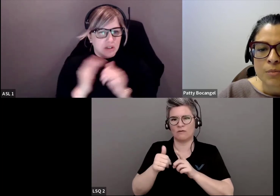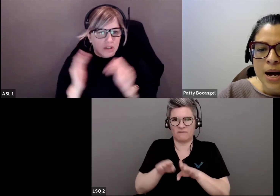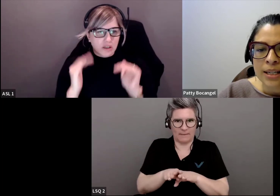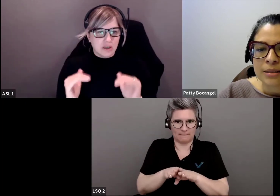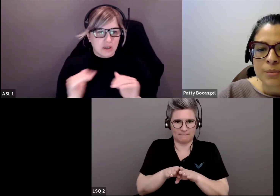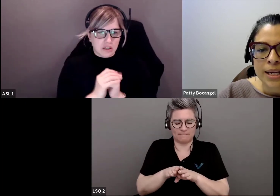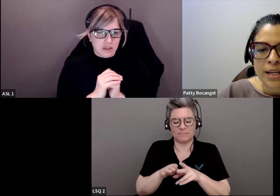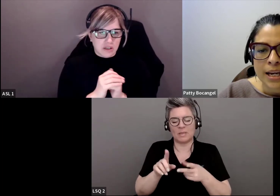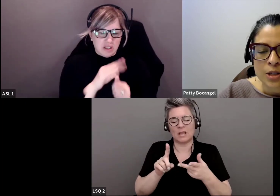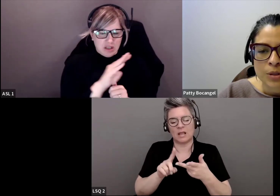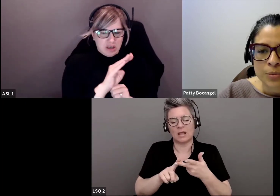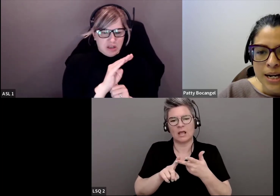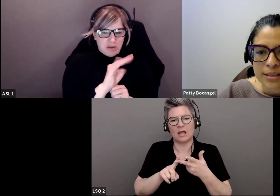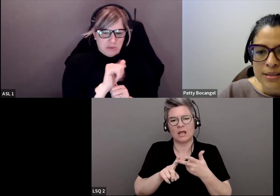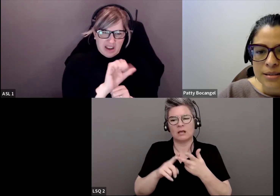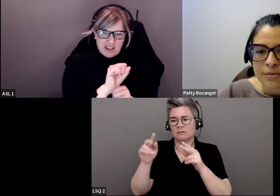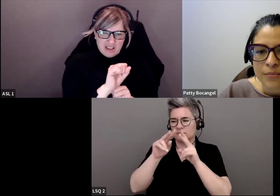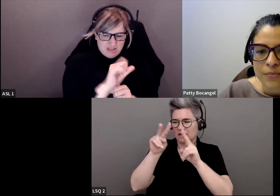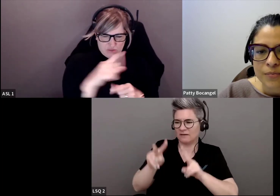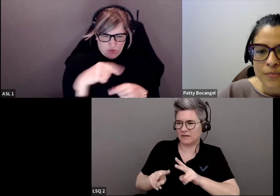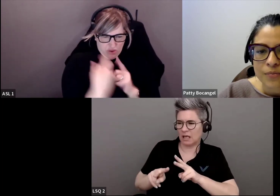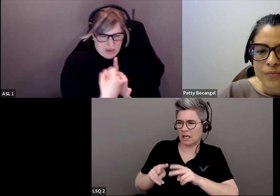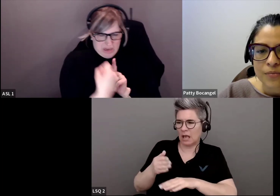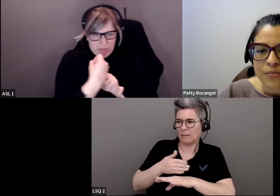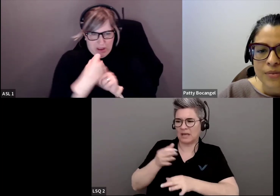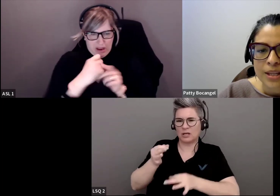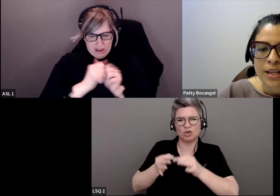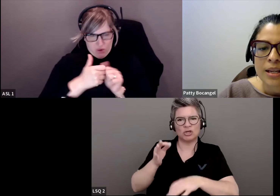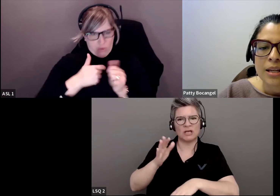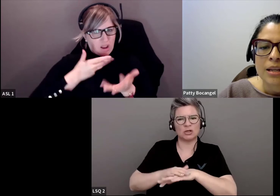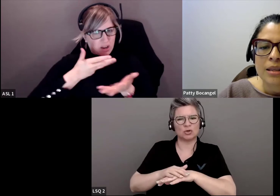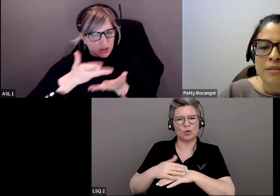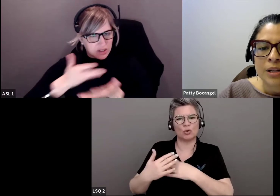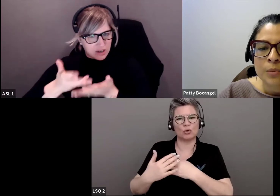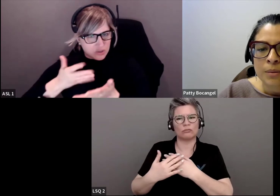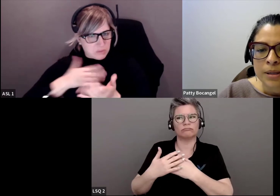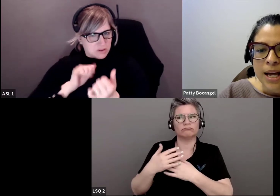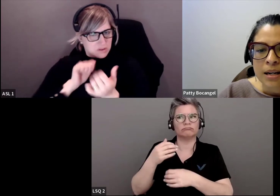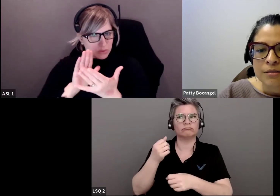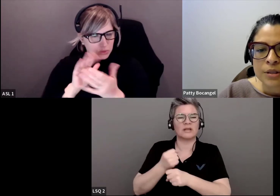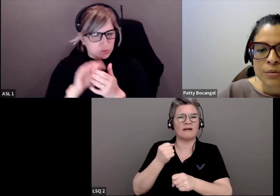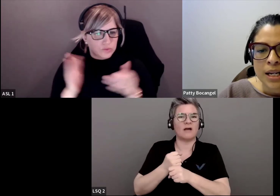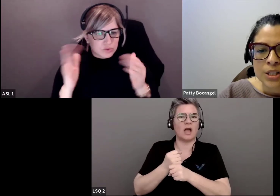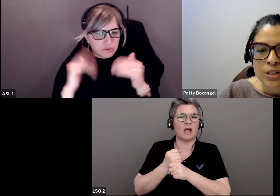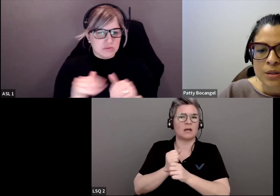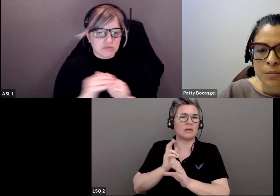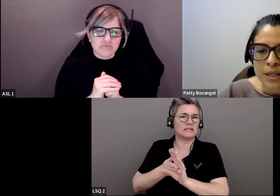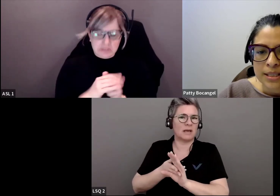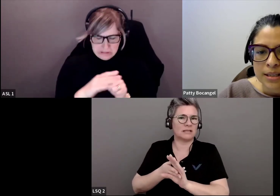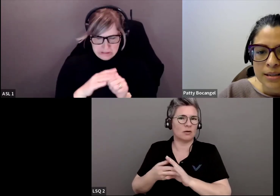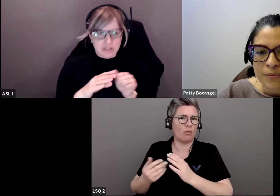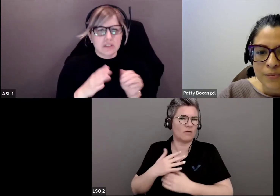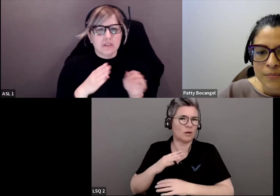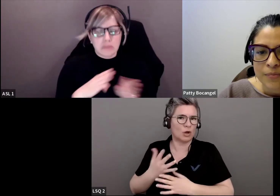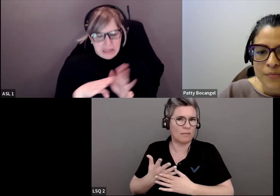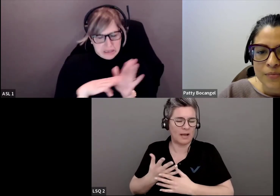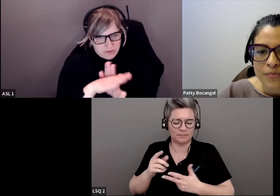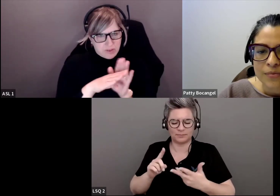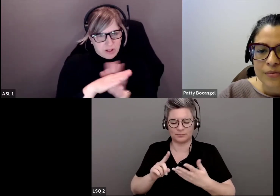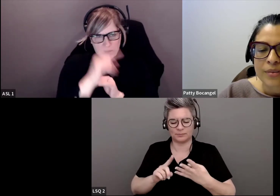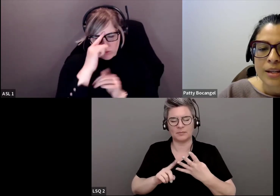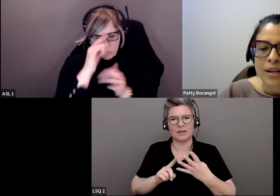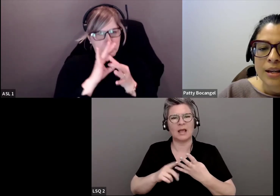Examiner l'incidence des préjugés sur ma pratique de participation. Élaborer un plan